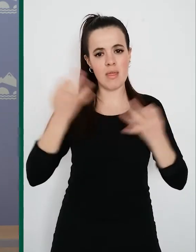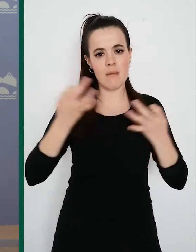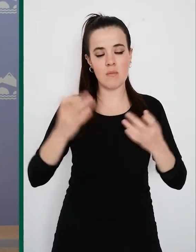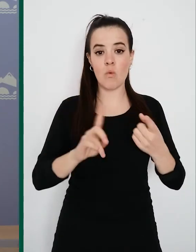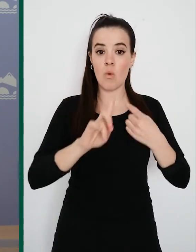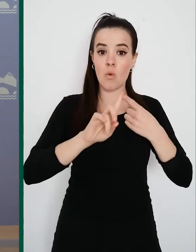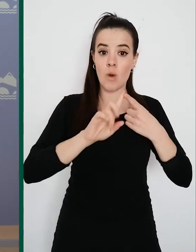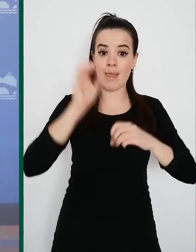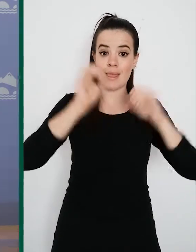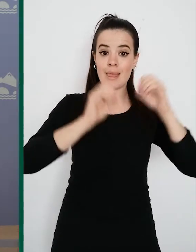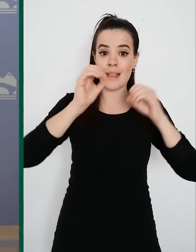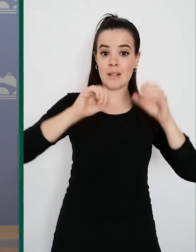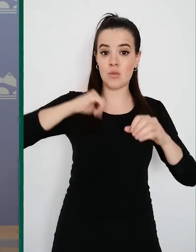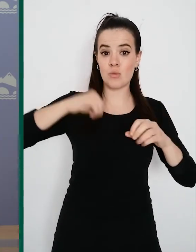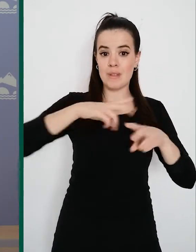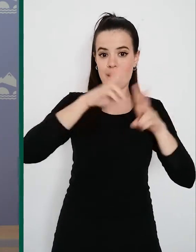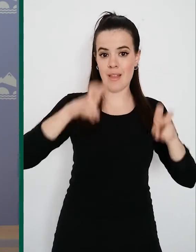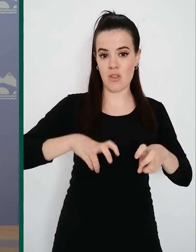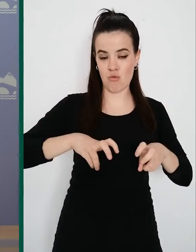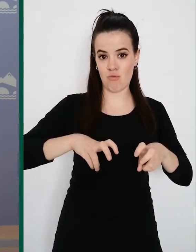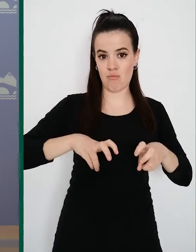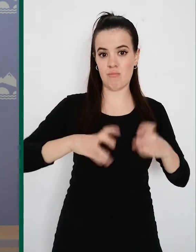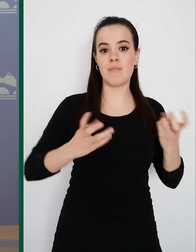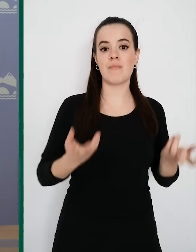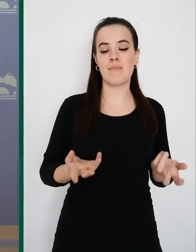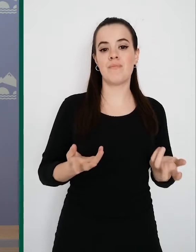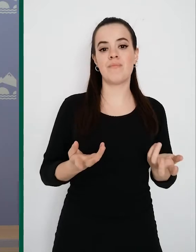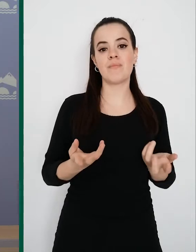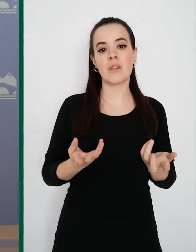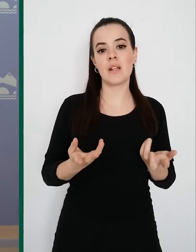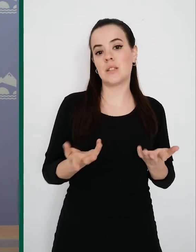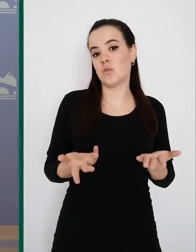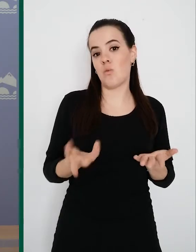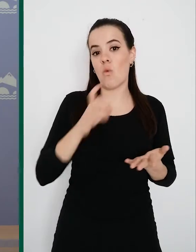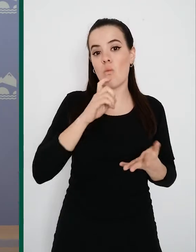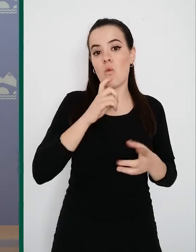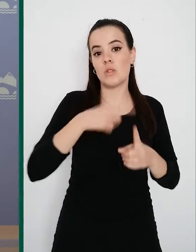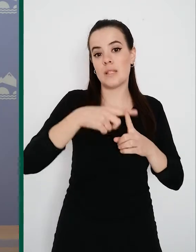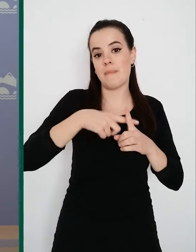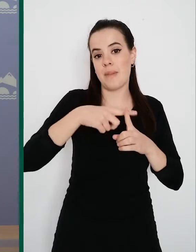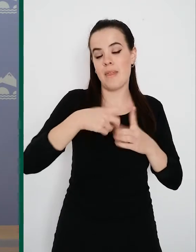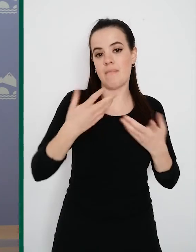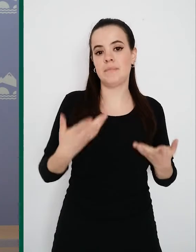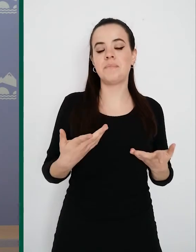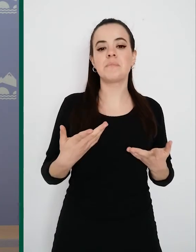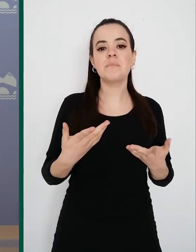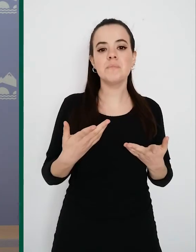hospitalización, que es tal como se mide en todos estos medios, donde nosotros,